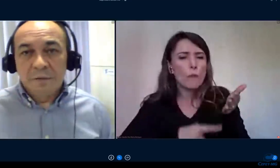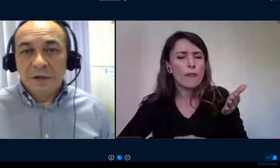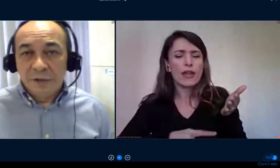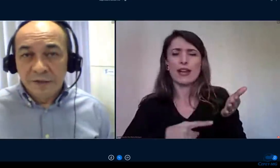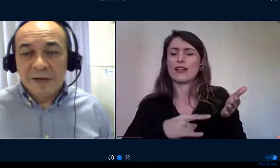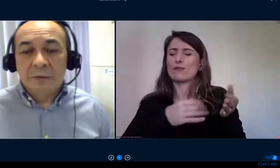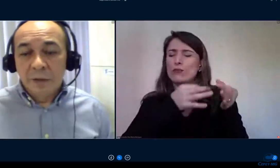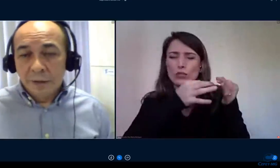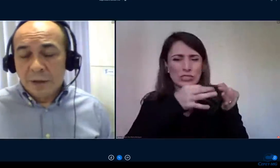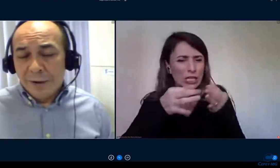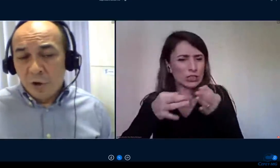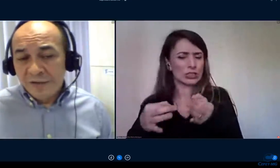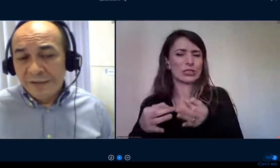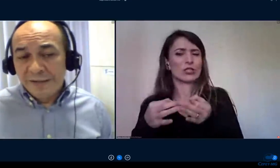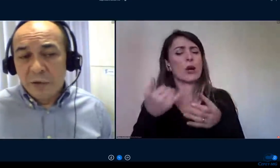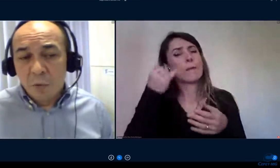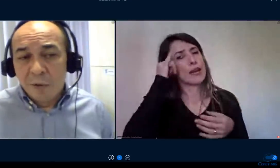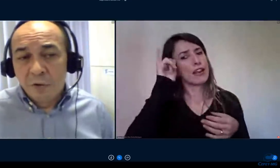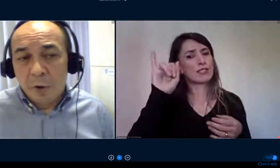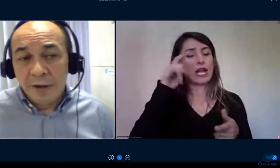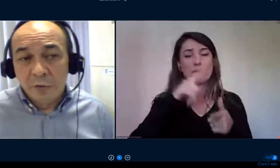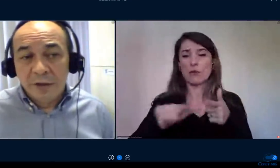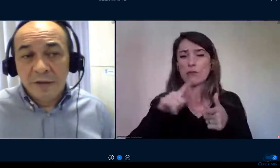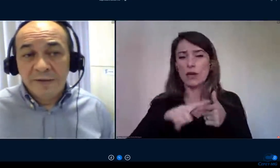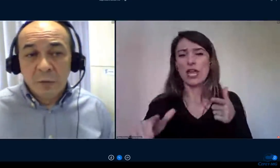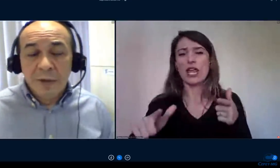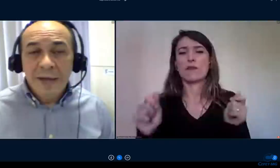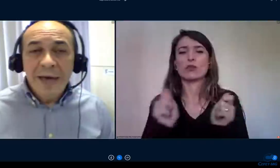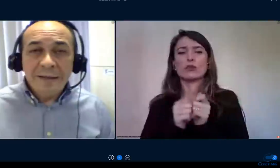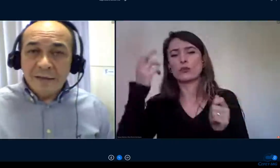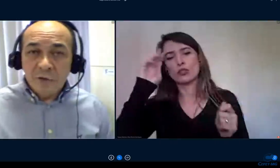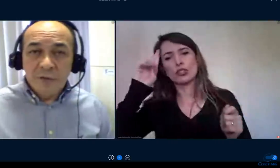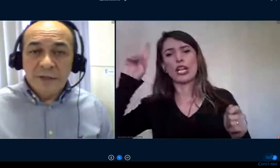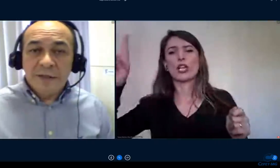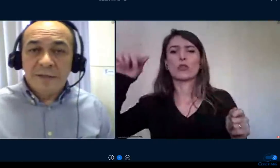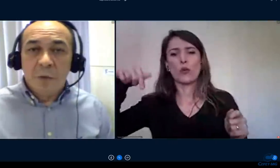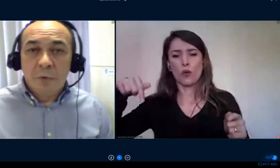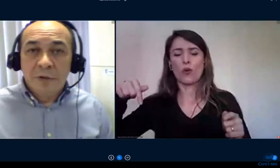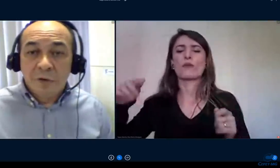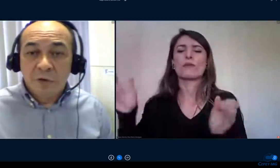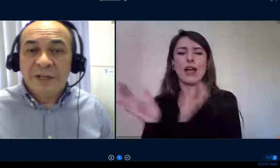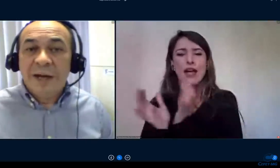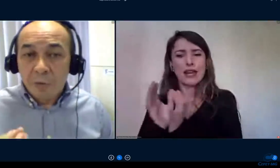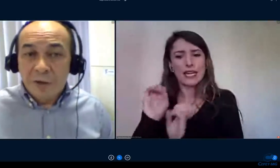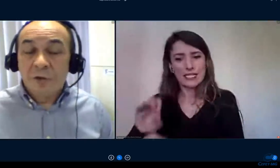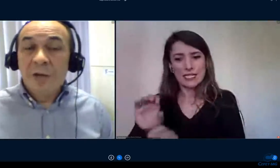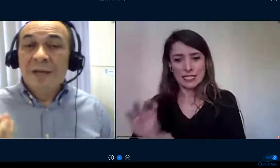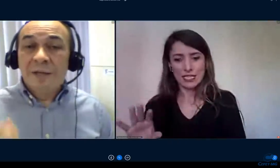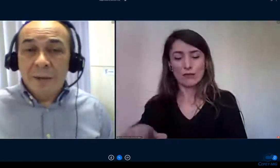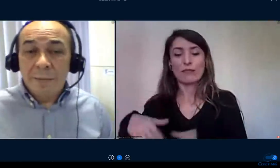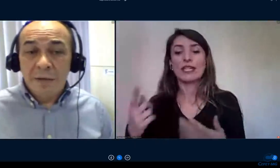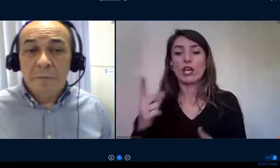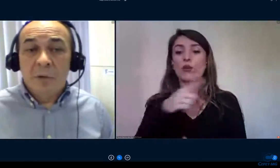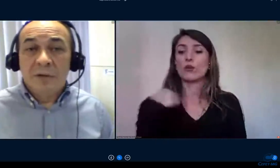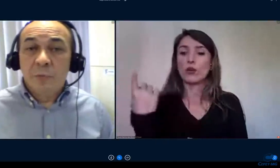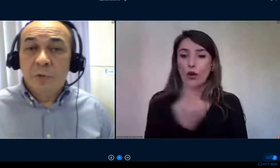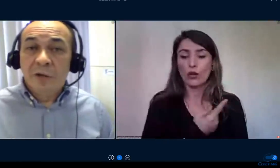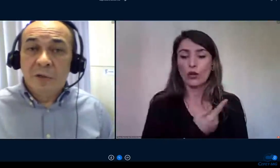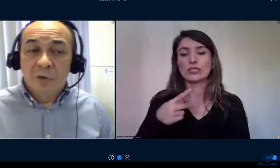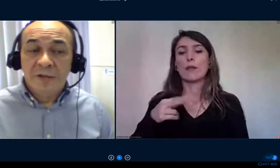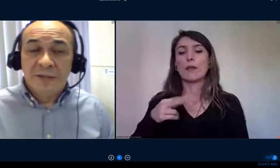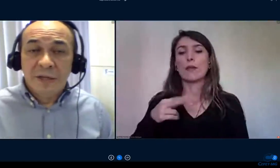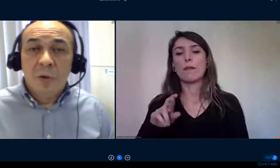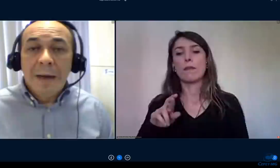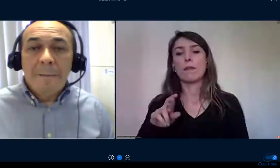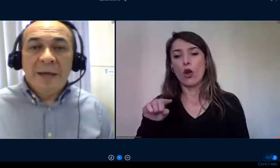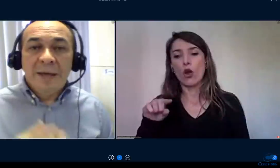ficasse fragilizado então a nossa intenção enquanto pró-reitoria de ensino é dar essa sustentação para o diretor geral que eu acho extremamente importante para o